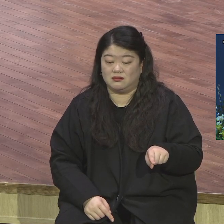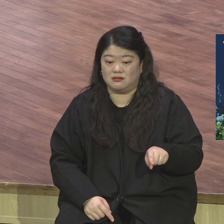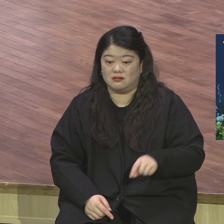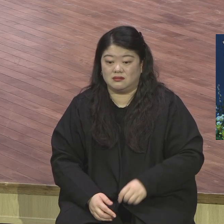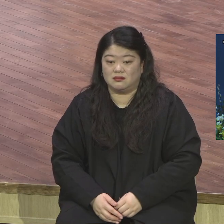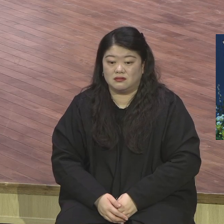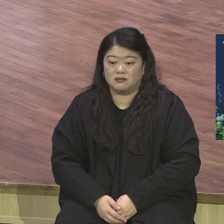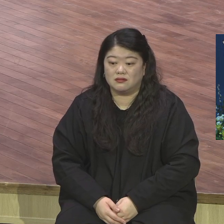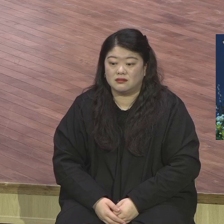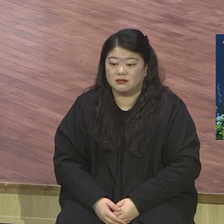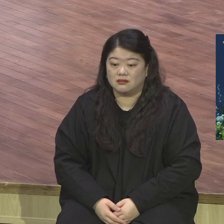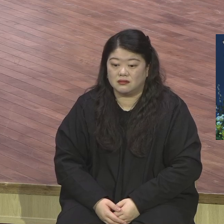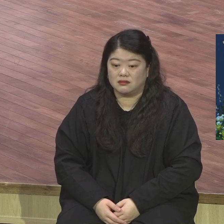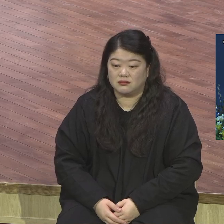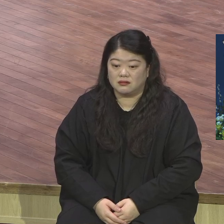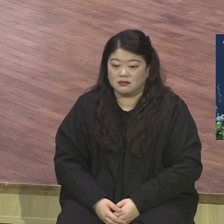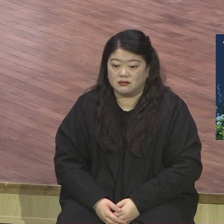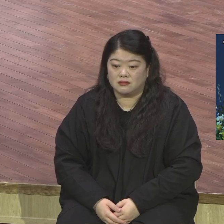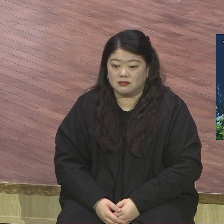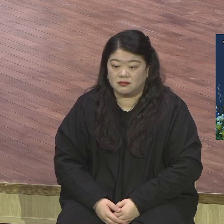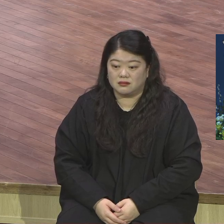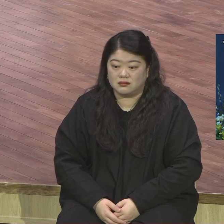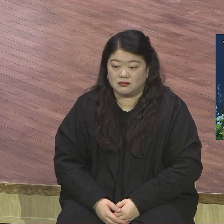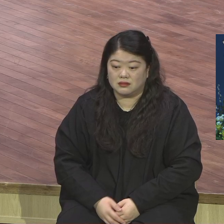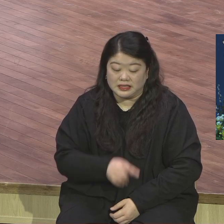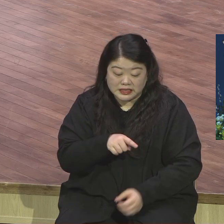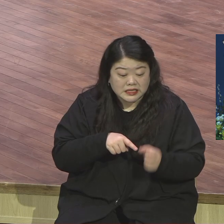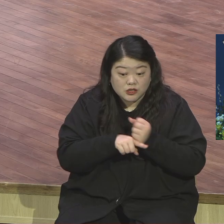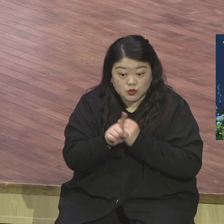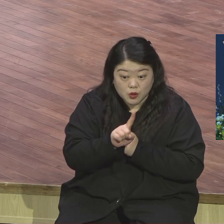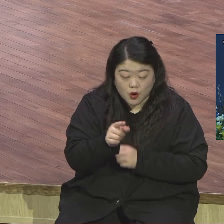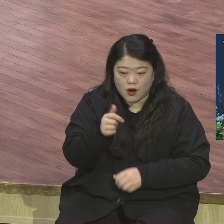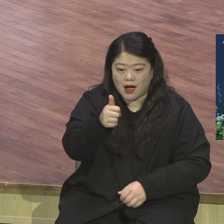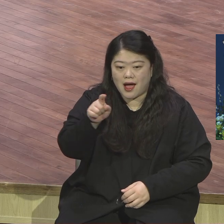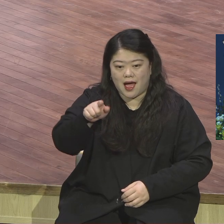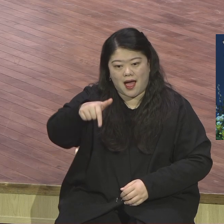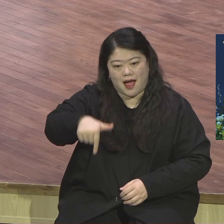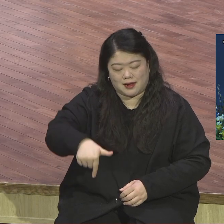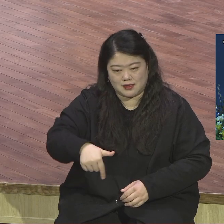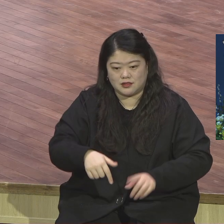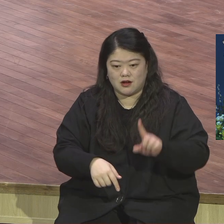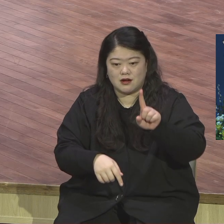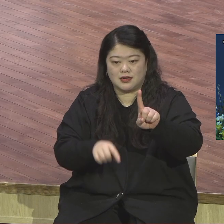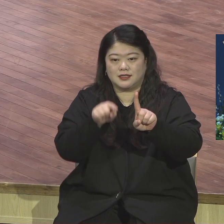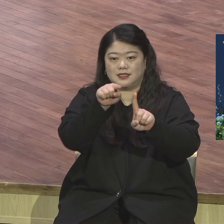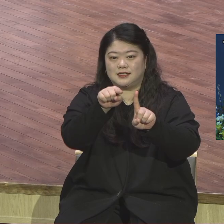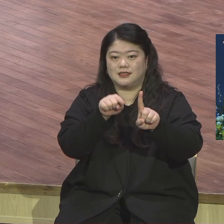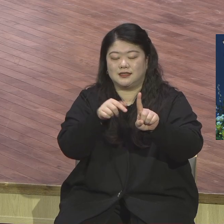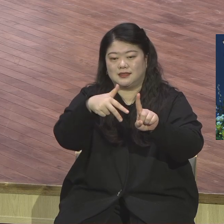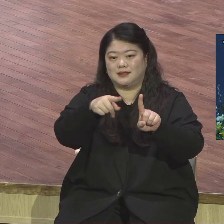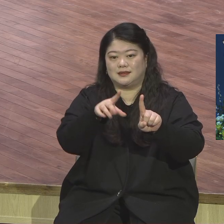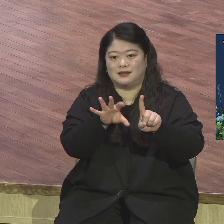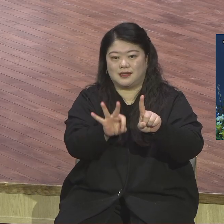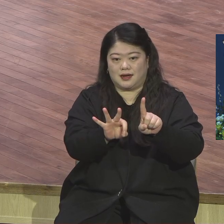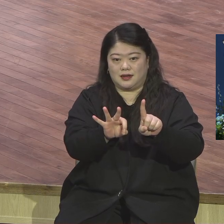이유가 학교에서 1장 10절로 11절에 잘 나타나 있습니다 그러므로